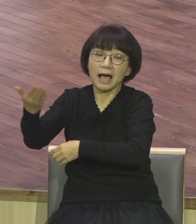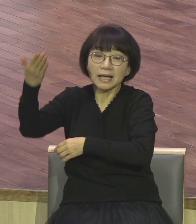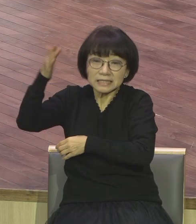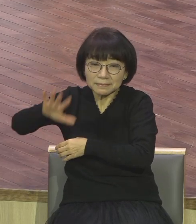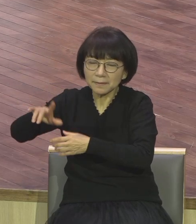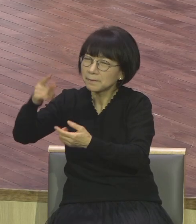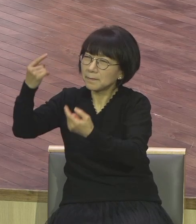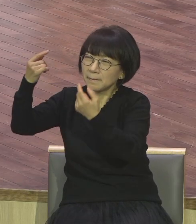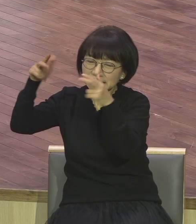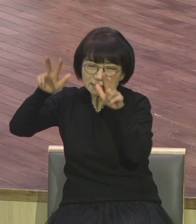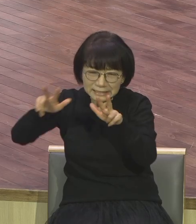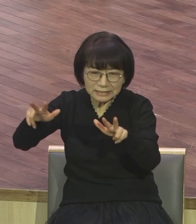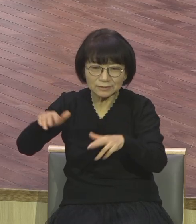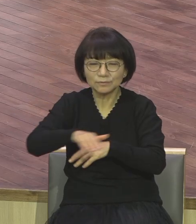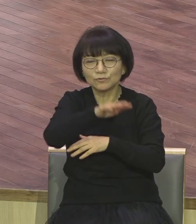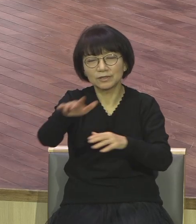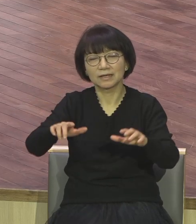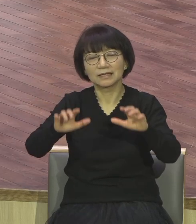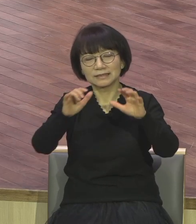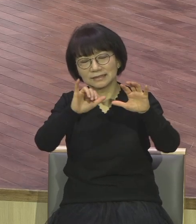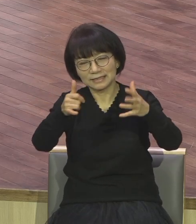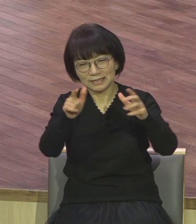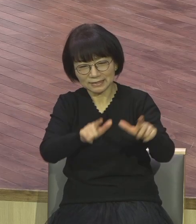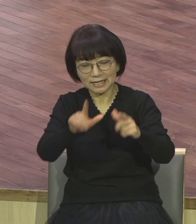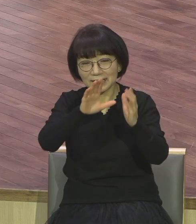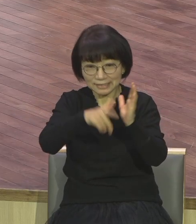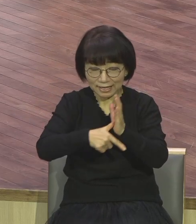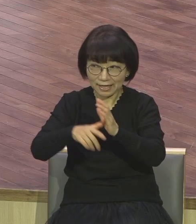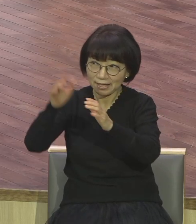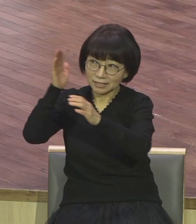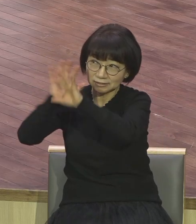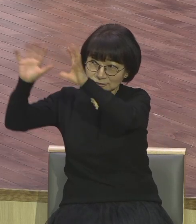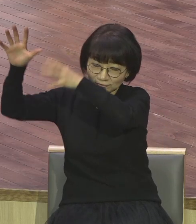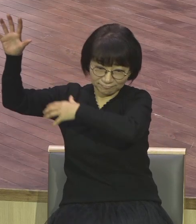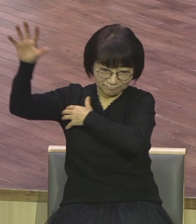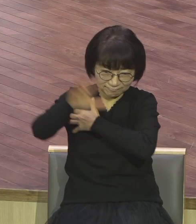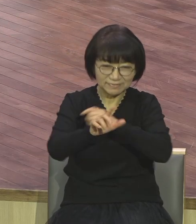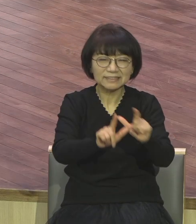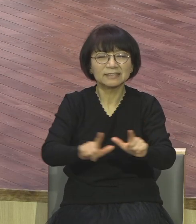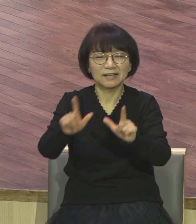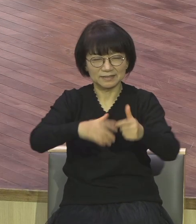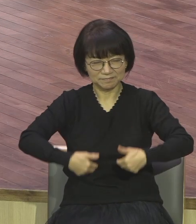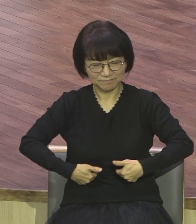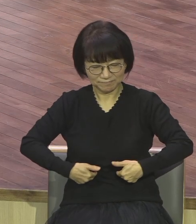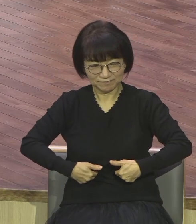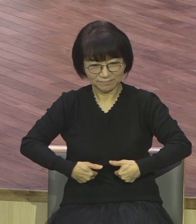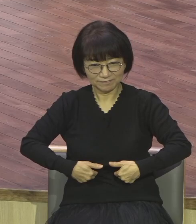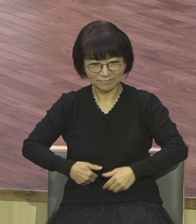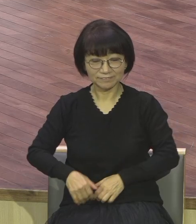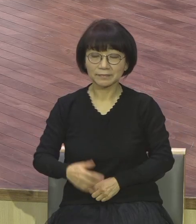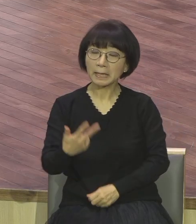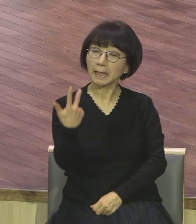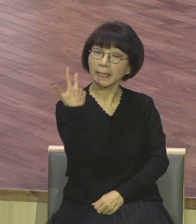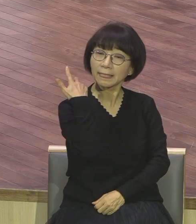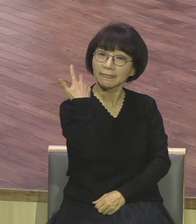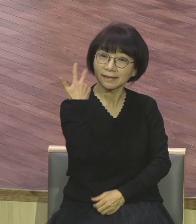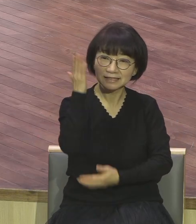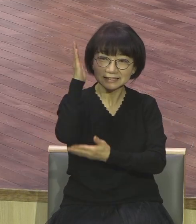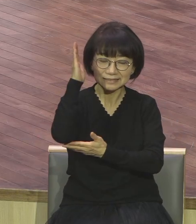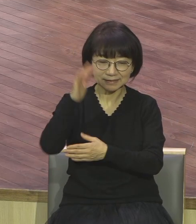통해 우리는 말씀의 씨앗이 뿌려지면 어떻게 해요 좋은 땅이 돼요 좋은 땅에 백배의 결실을 맺는